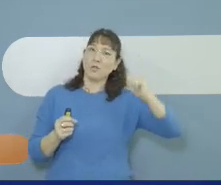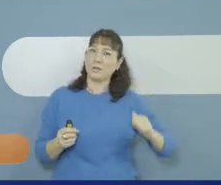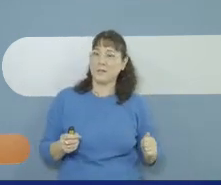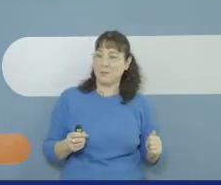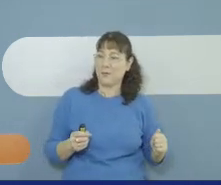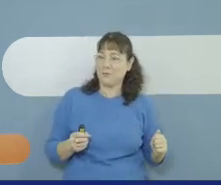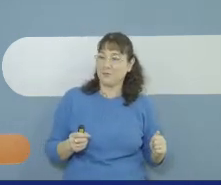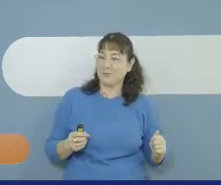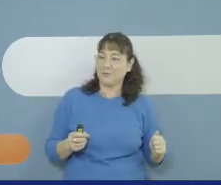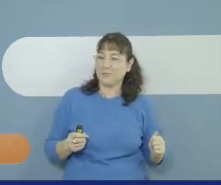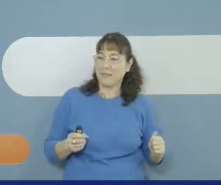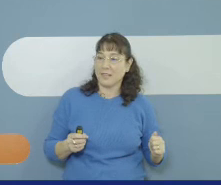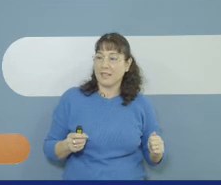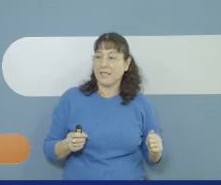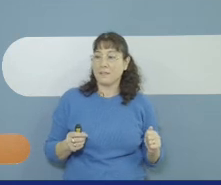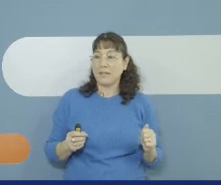עוד דמויות לסיפור